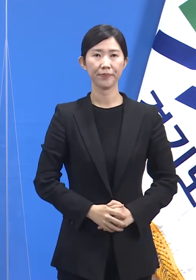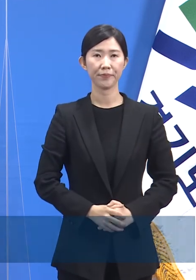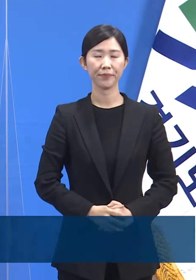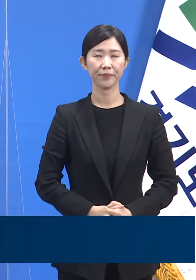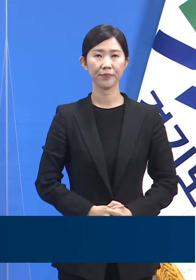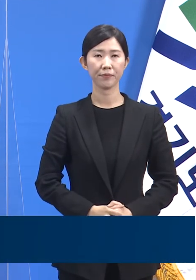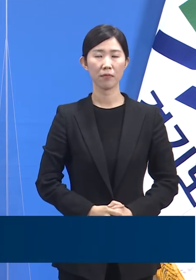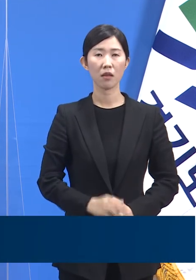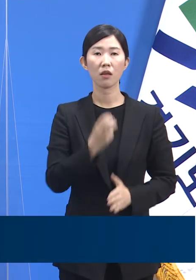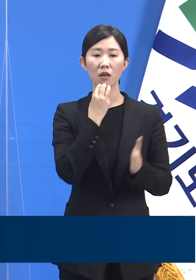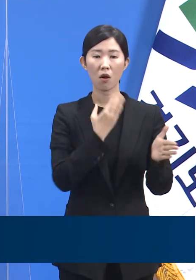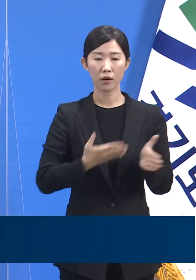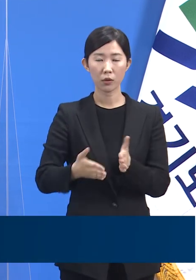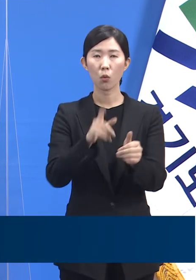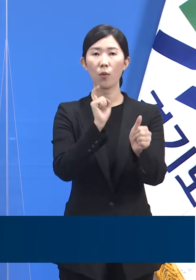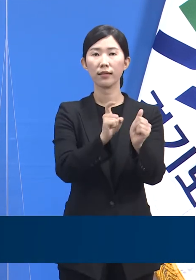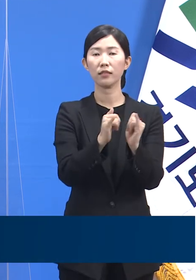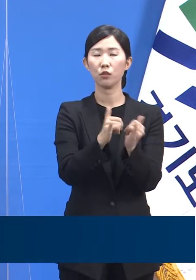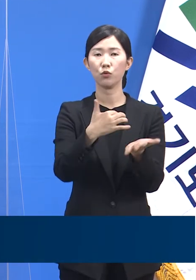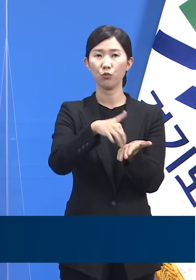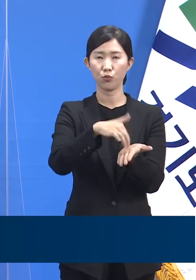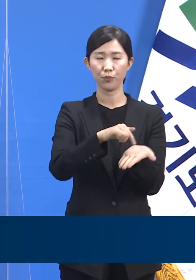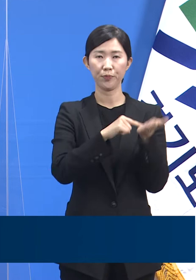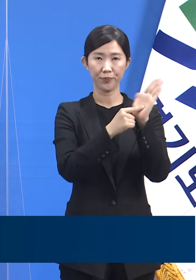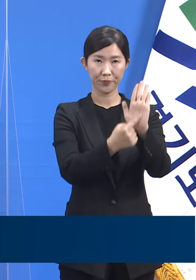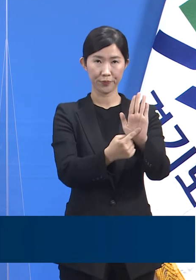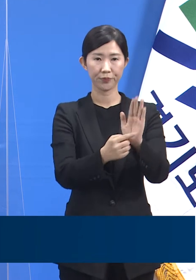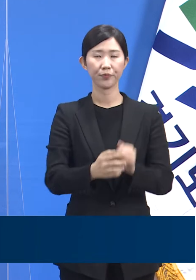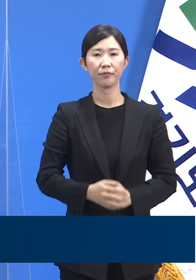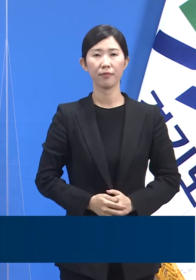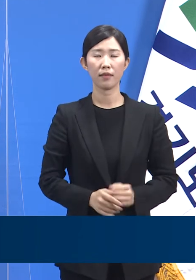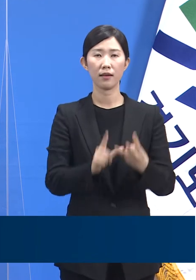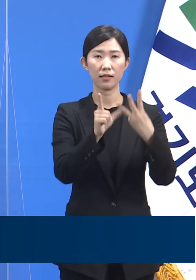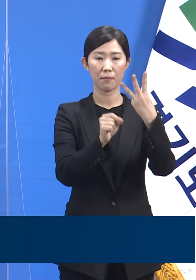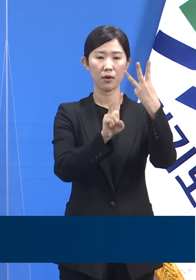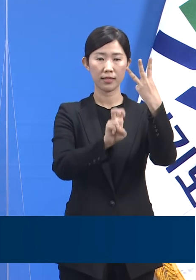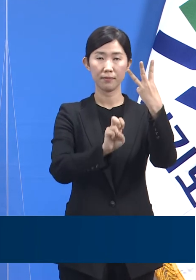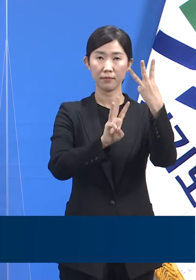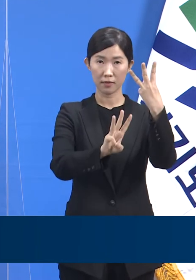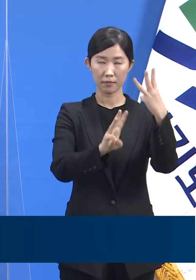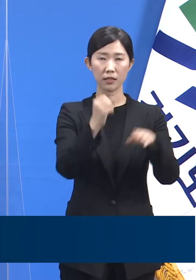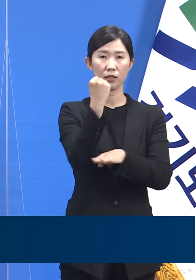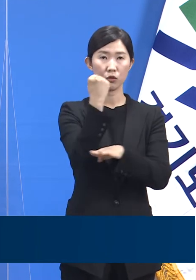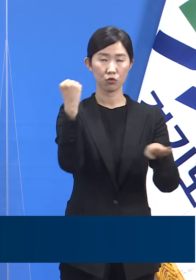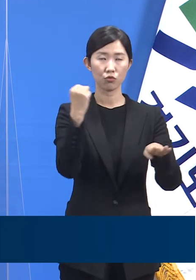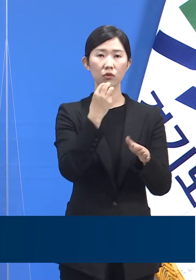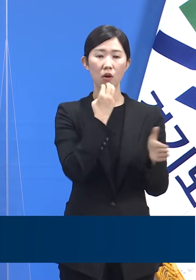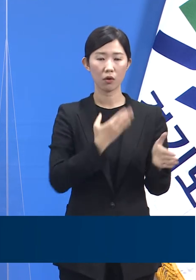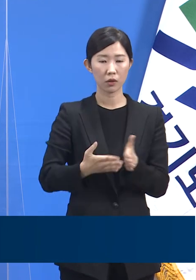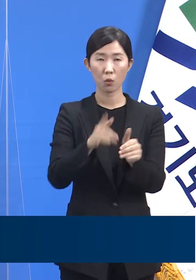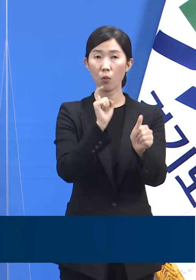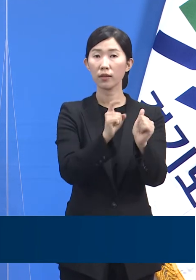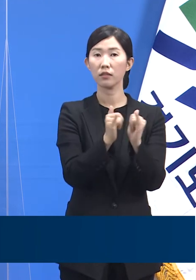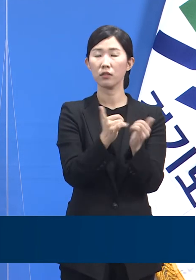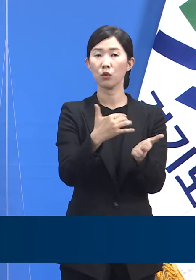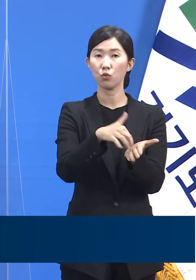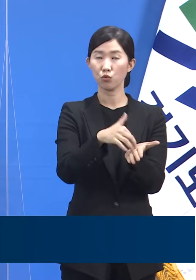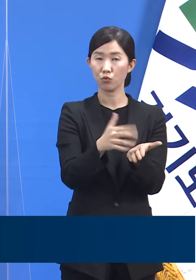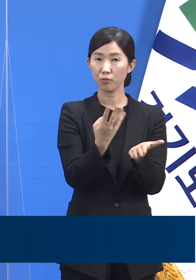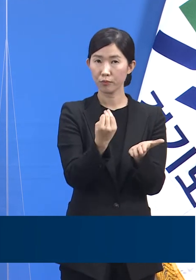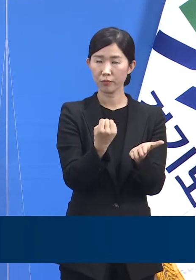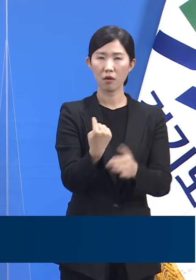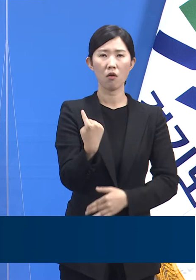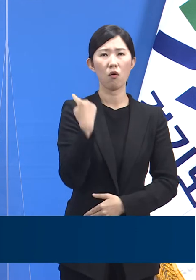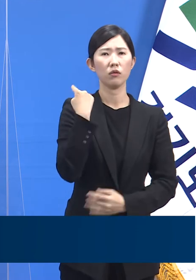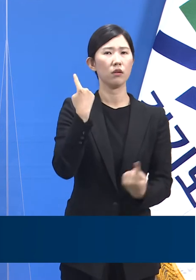경기도의 확진자 발생 현황입니다. 3월 23일 0시 기준 경기도의 확진자 수는 전일